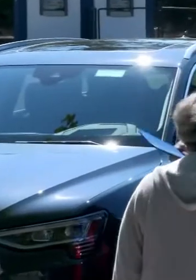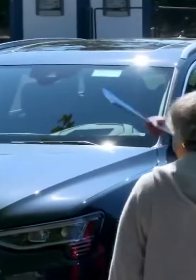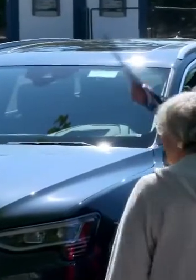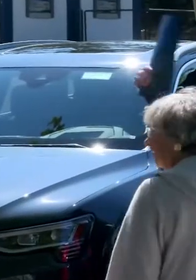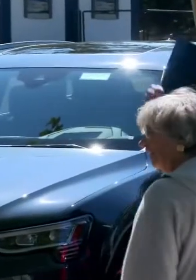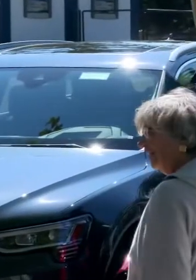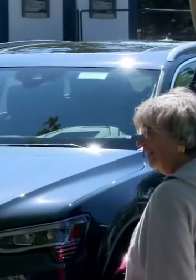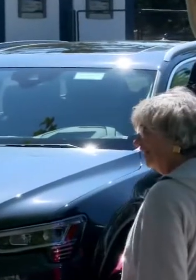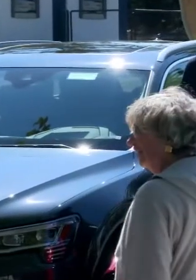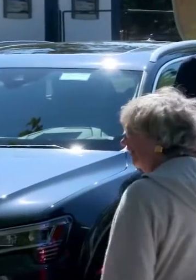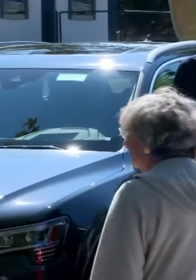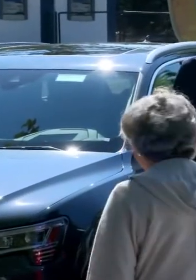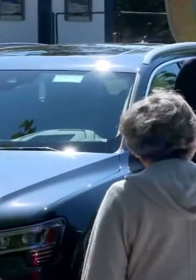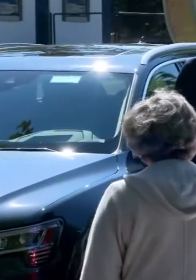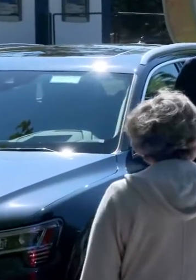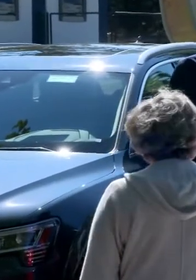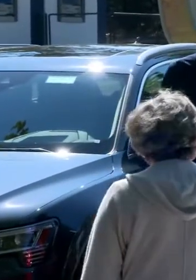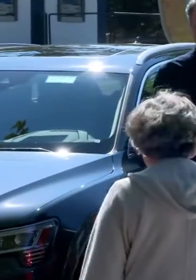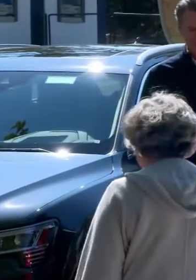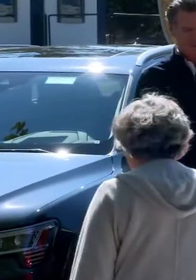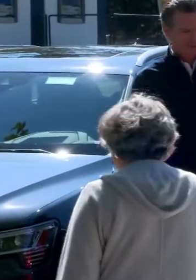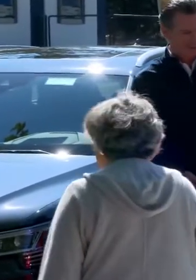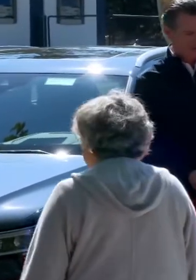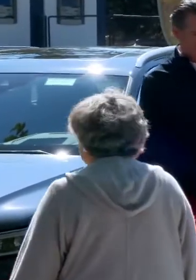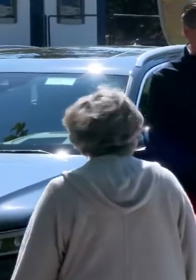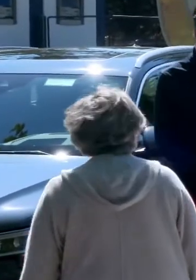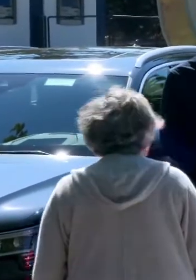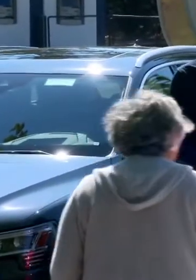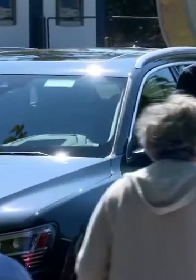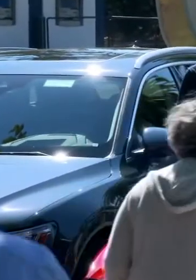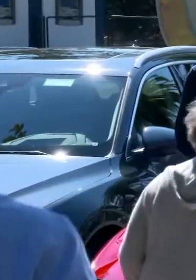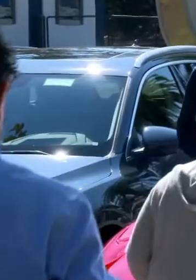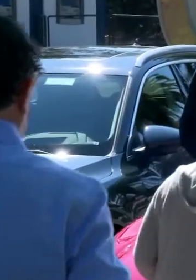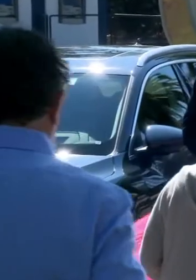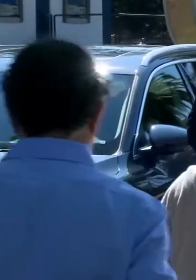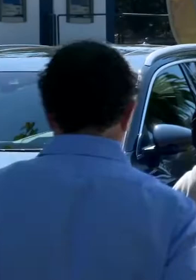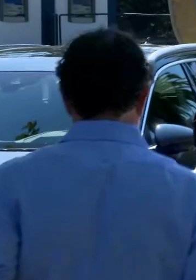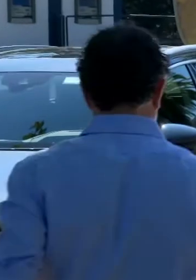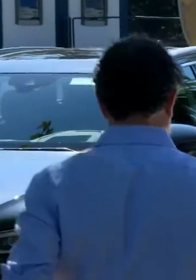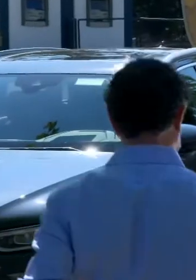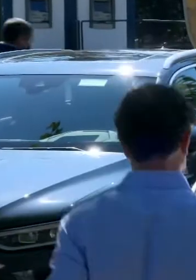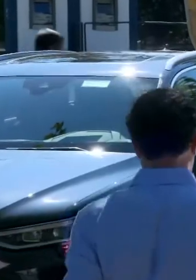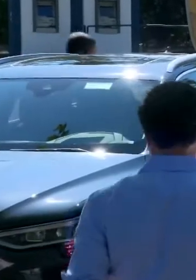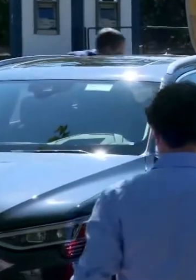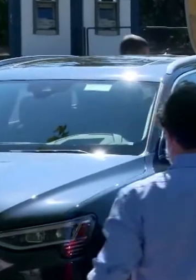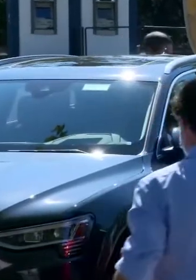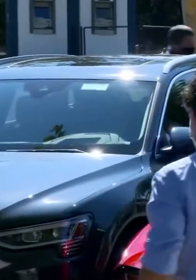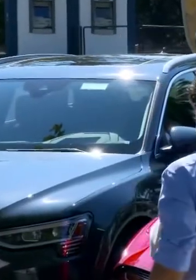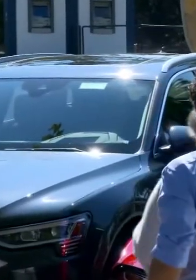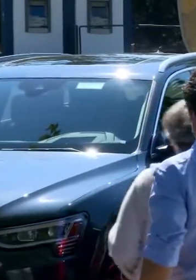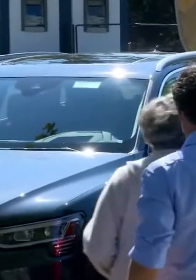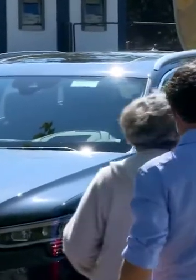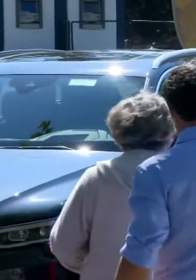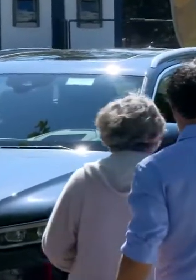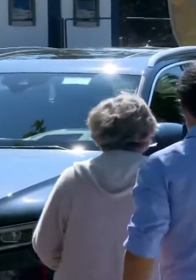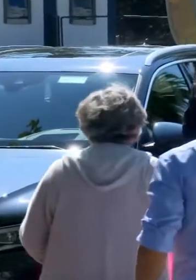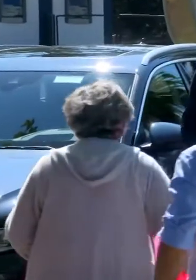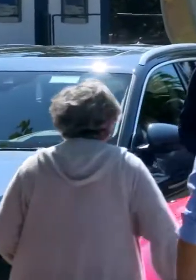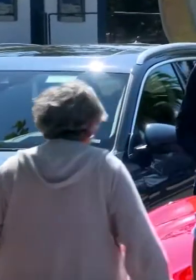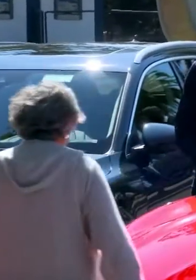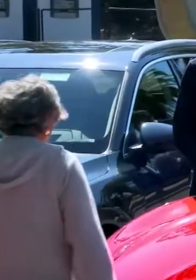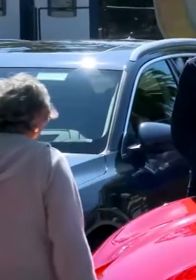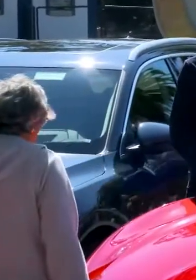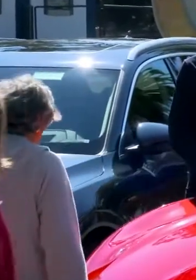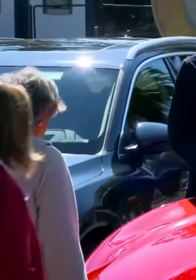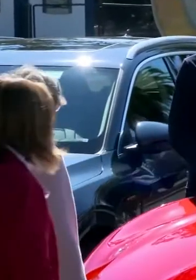Sí, aquí si quieren, todos pueden acercarse. Un poquito más. Un